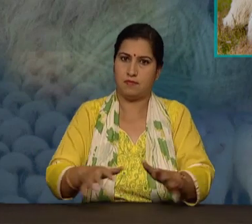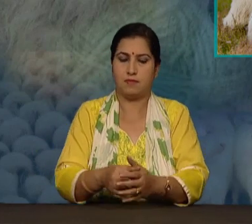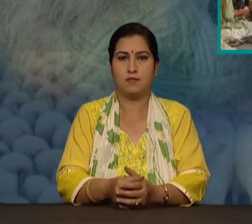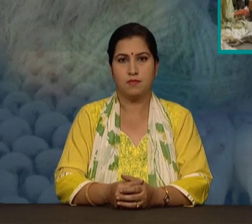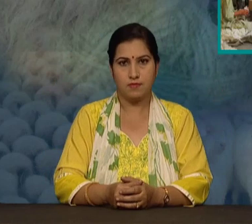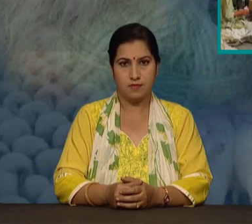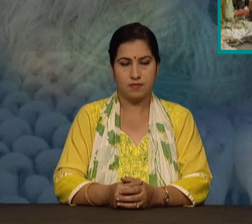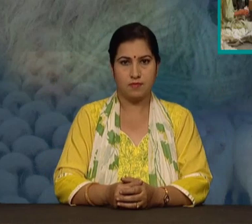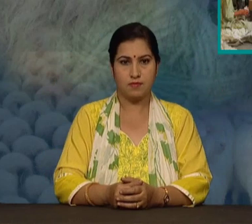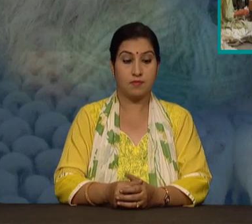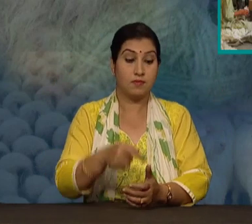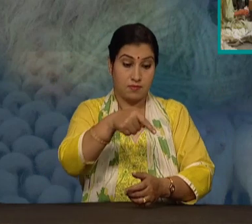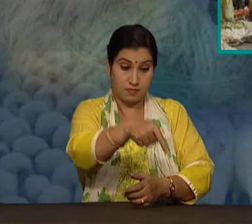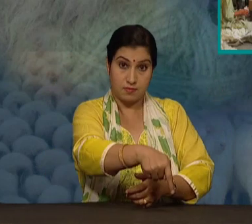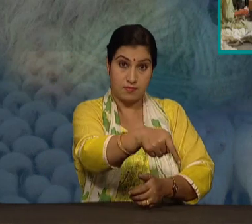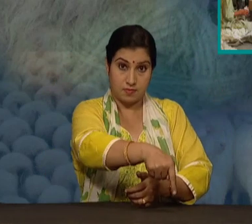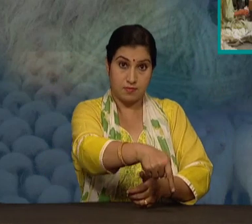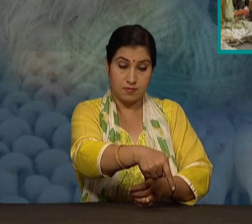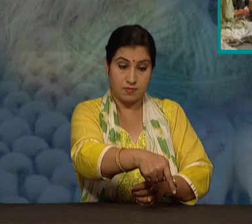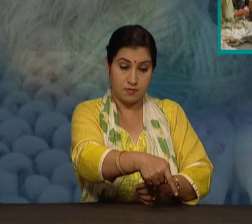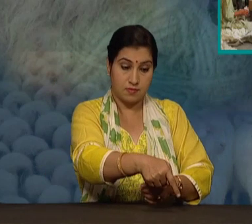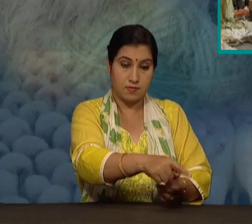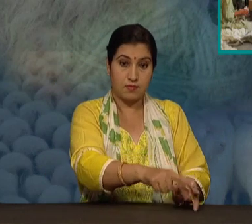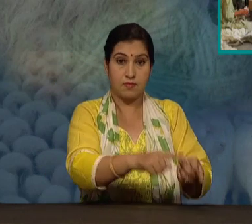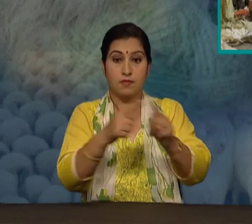इन बालों से उनी रेशे निकाले जाएंगे